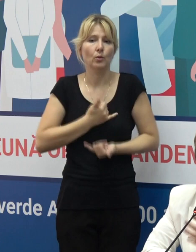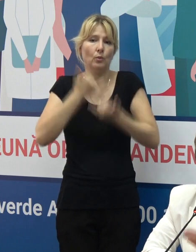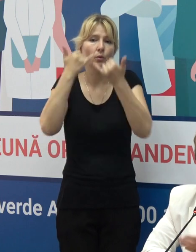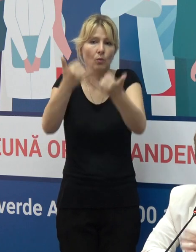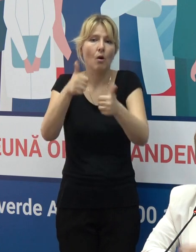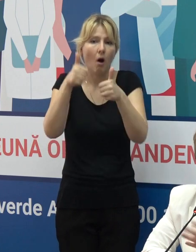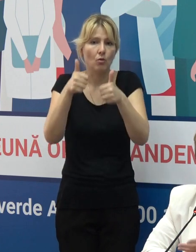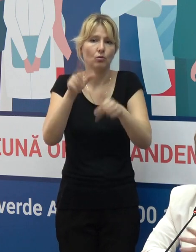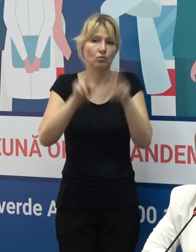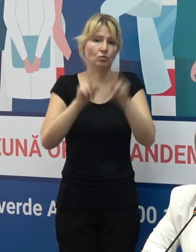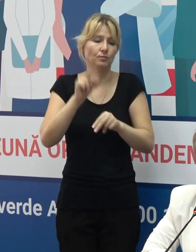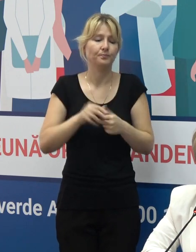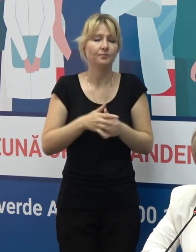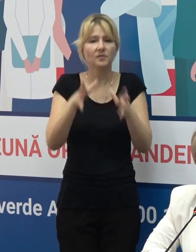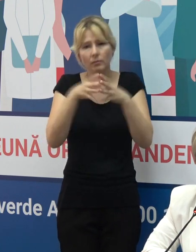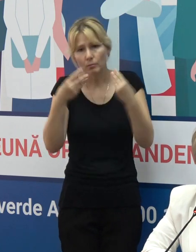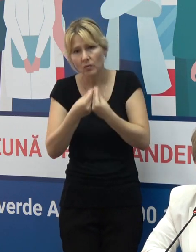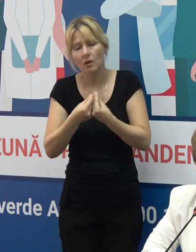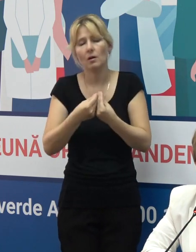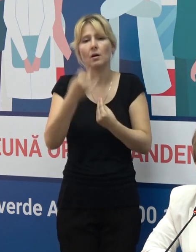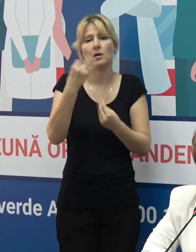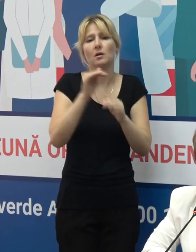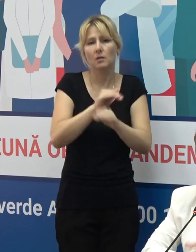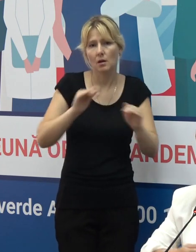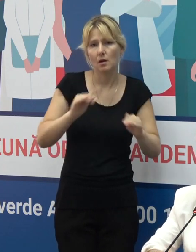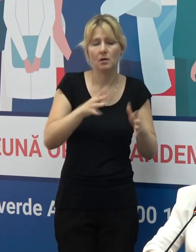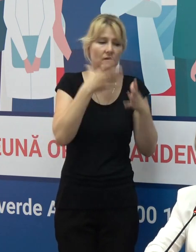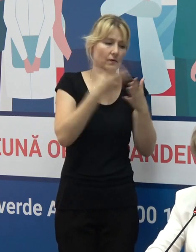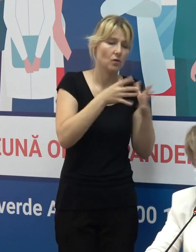nouă, familiilor noastre, dar și copiilor noștri.